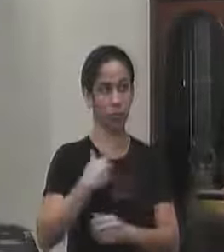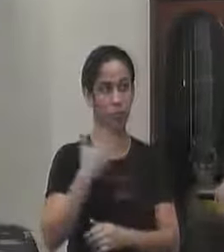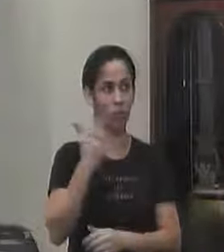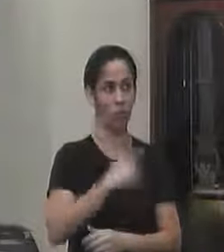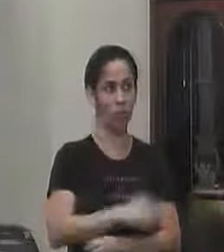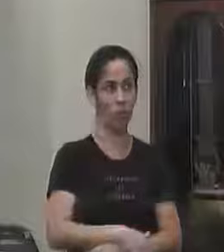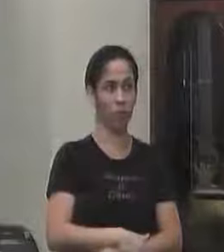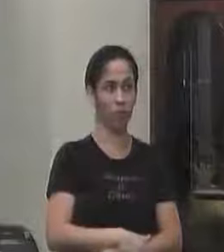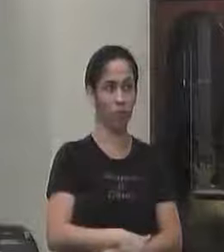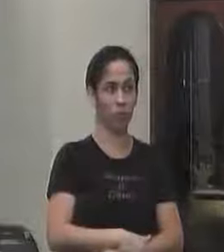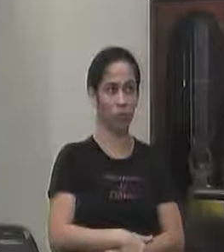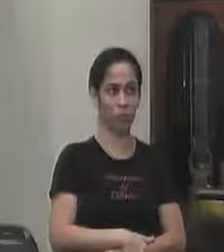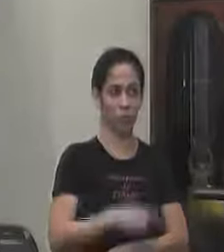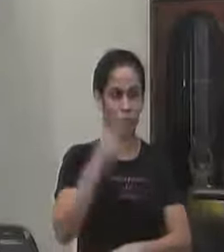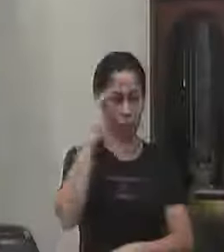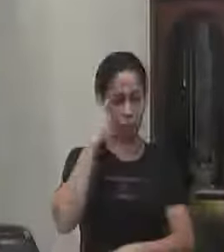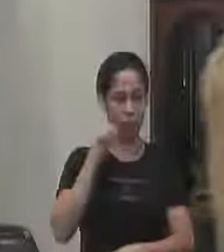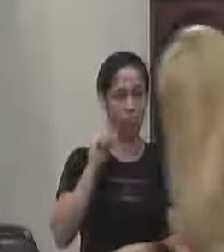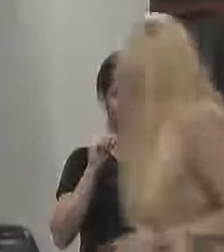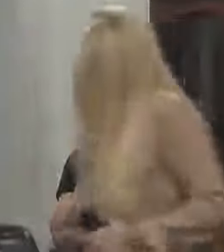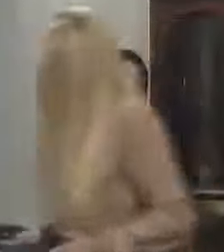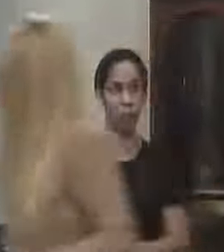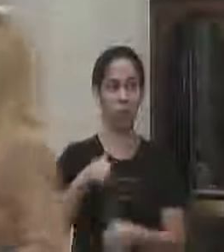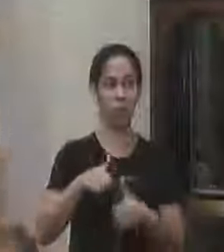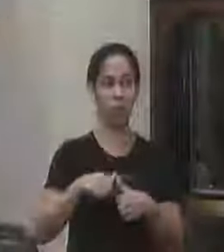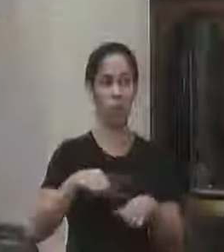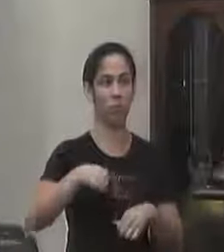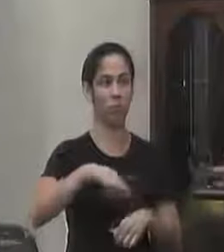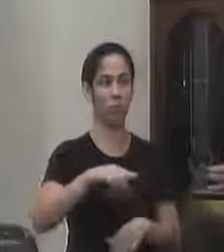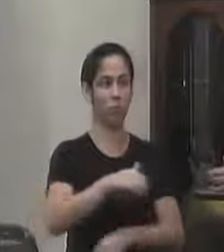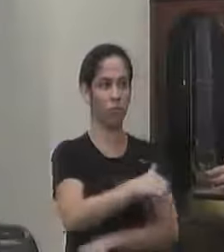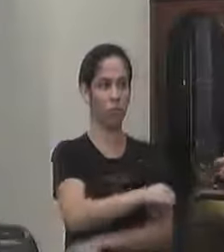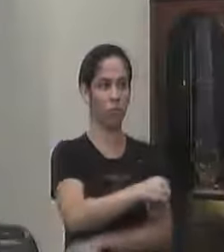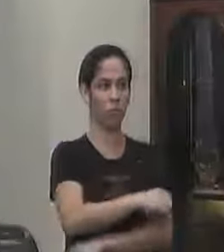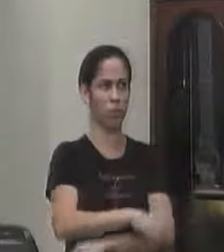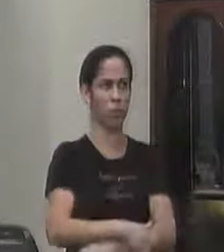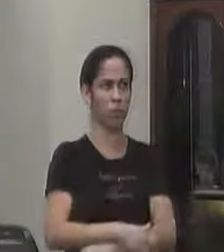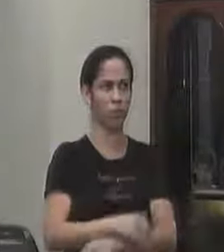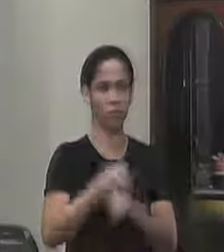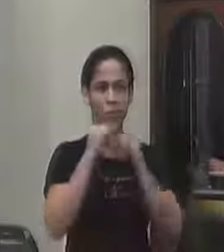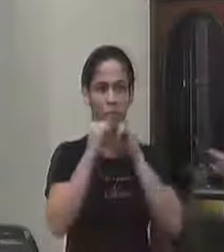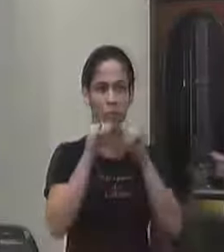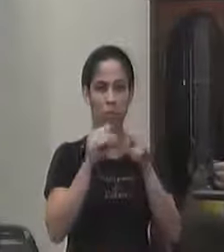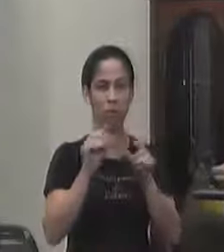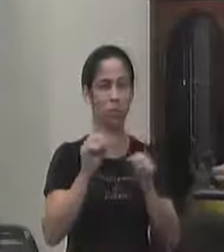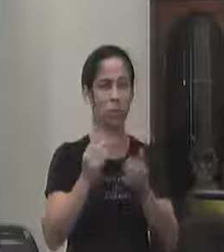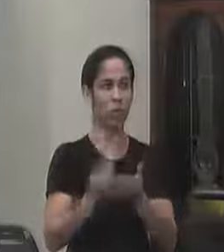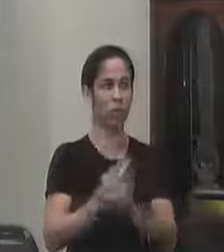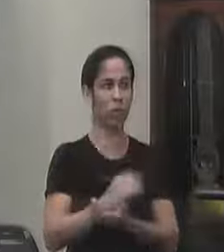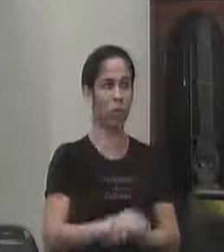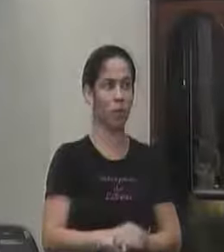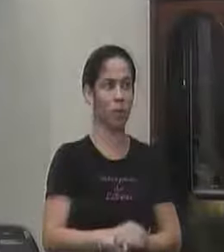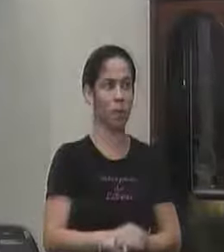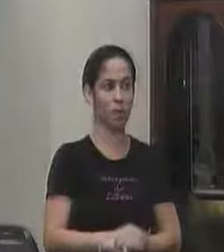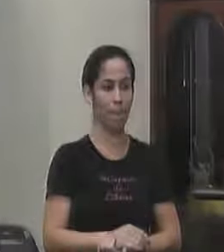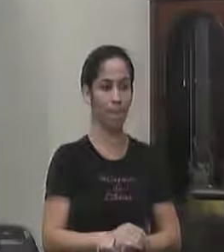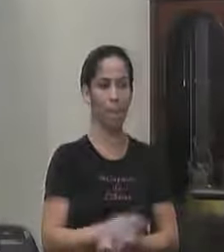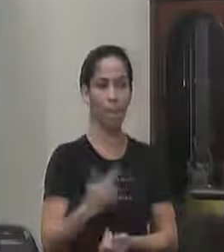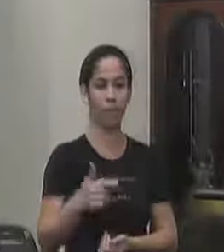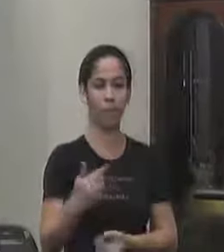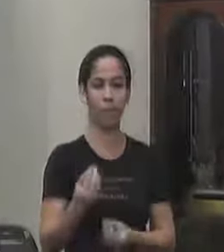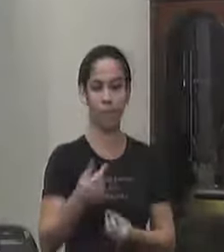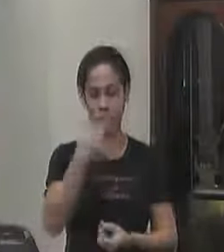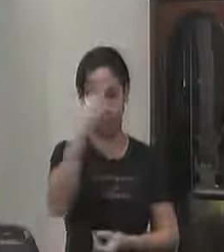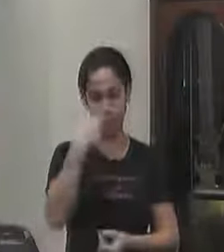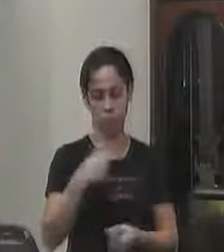né não sei em que sentido a gente teve lá eu não gosto muito de divulgar antes do fato concreto eu não tenho esse